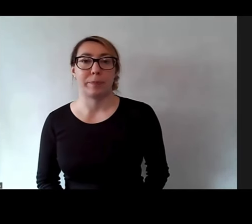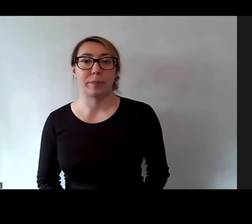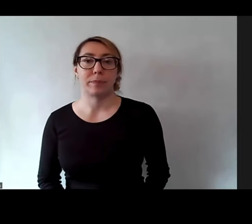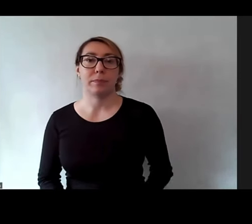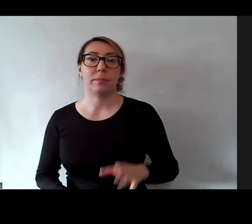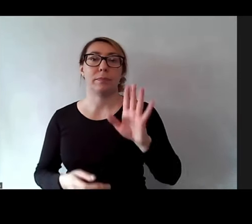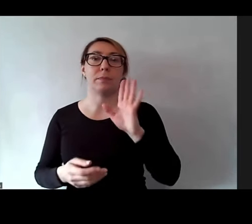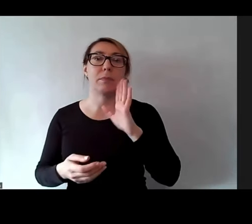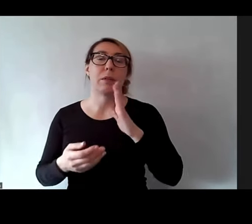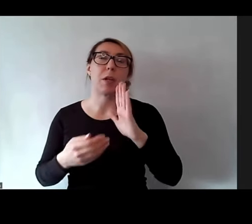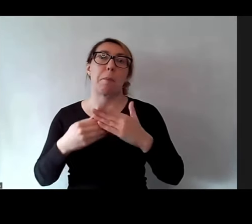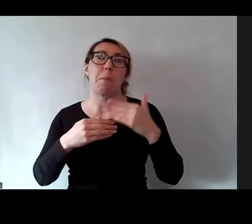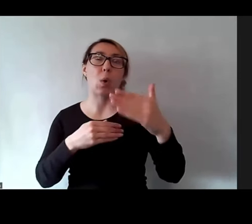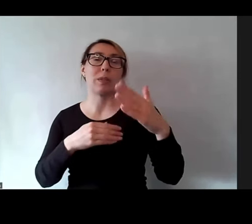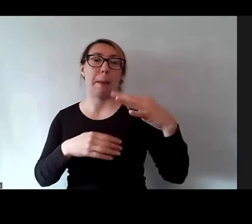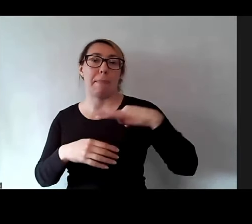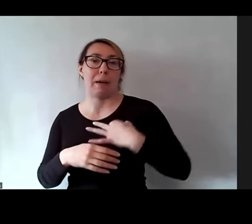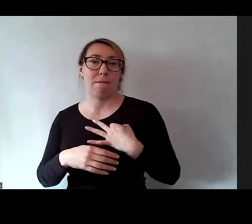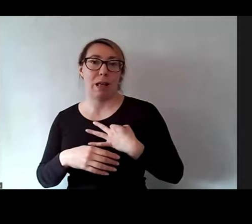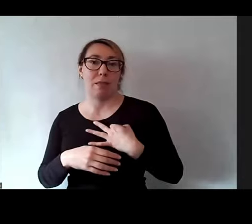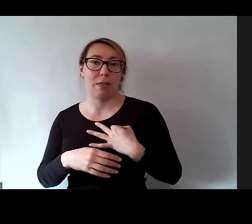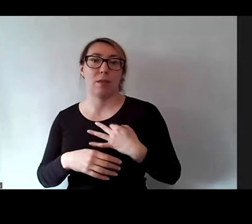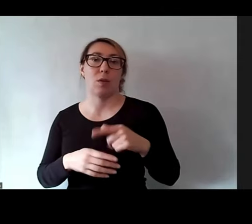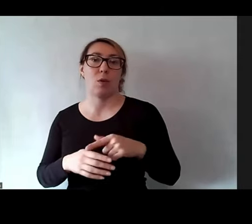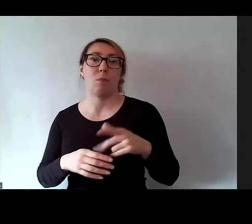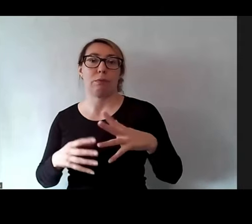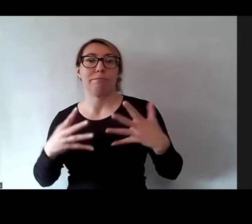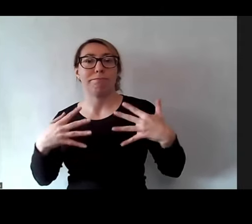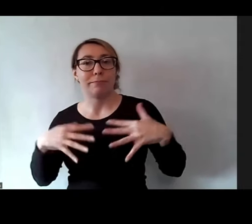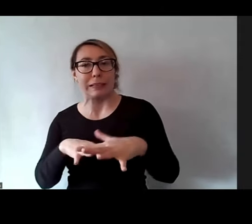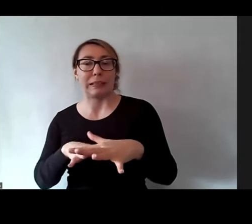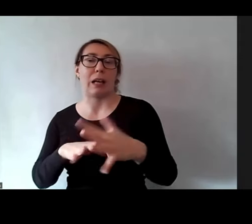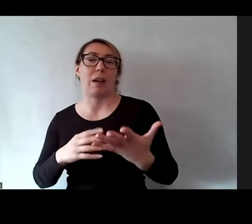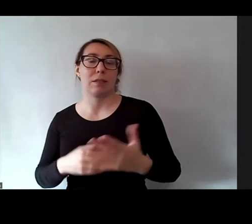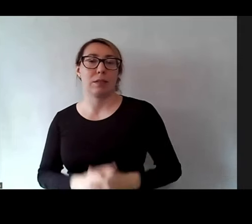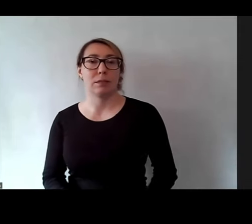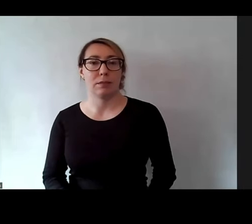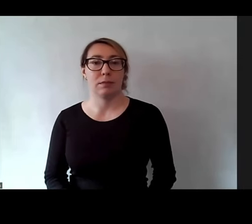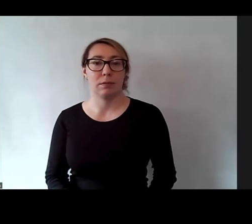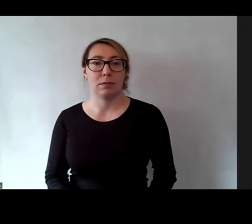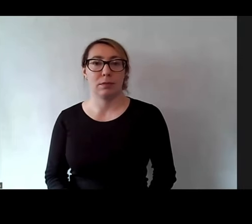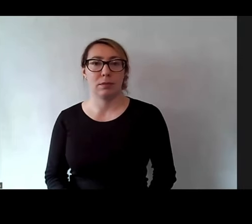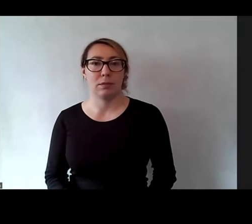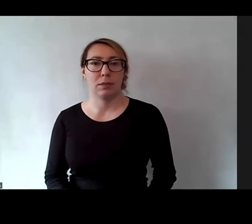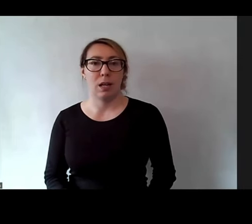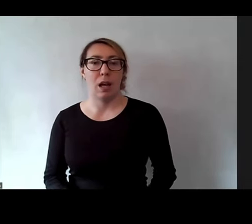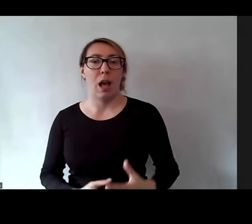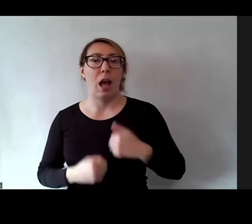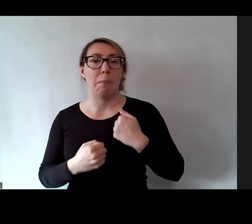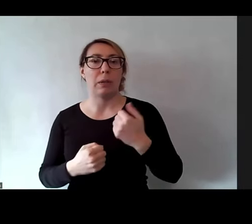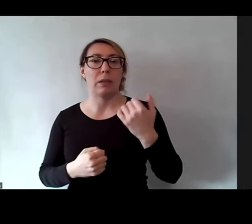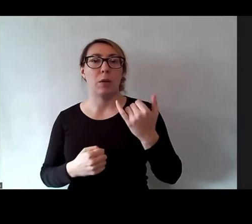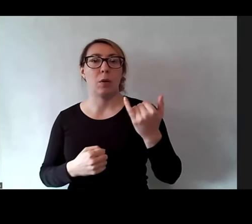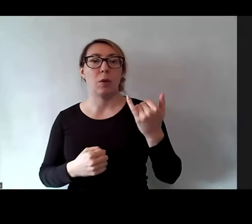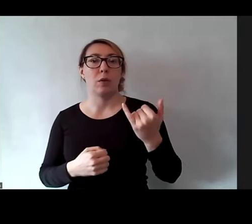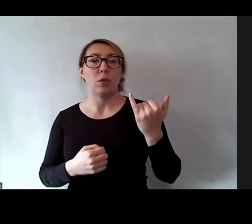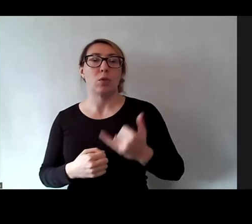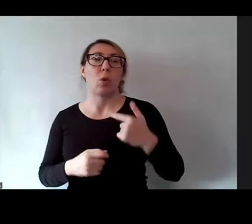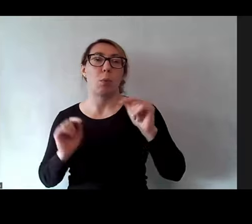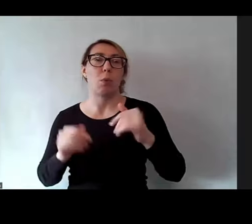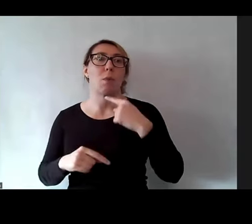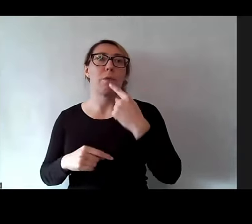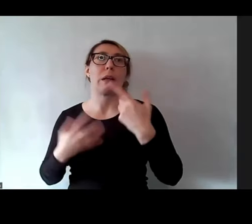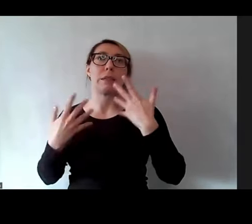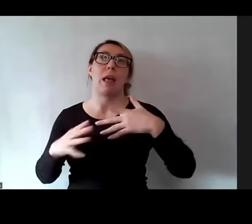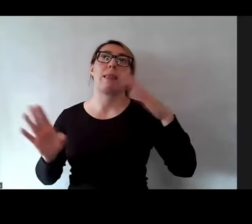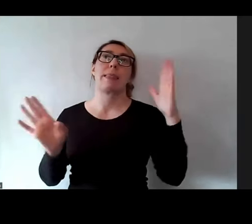jakby poza prywatne, nie? Które na przykład mogą służyć integracji. ważnym miejscem. Żeby dziecko mogło powiedzieć, że chce iść na dwór